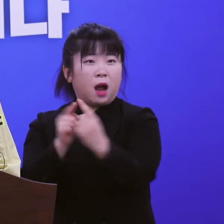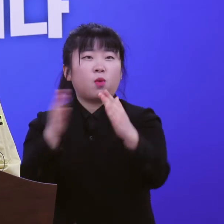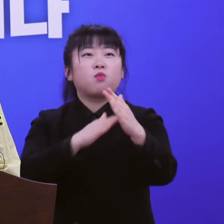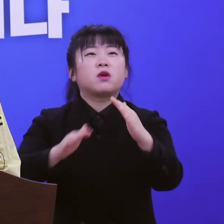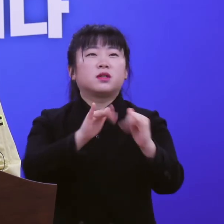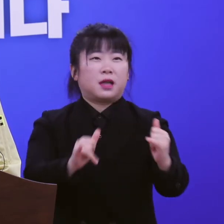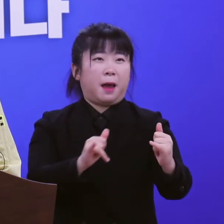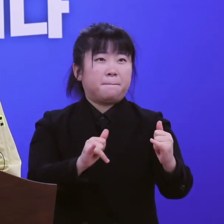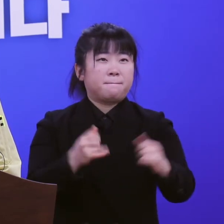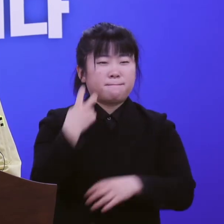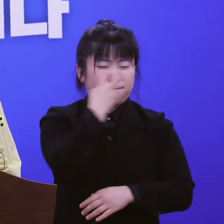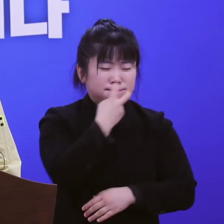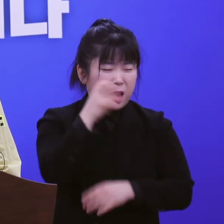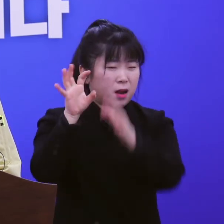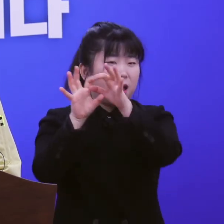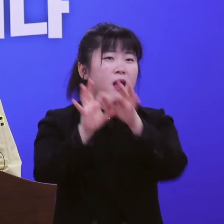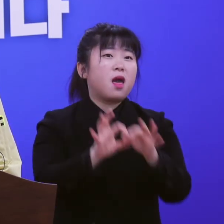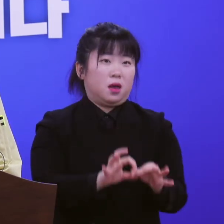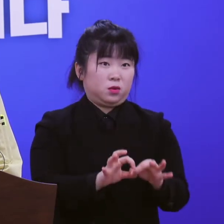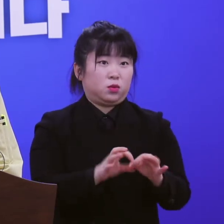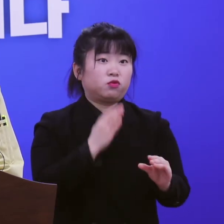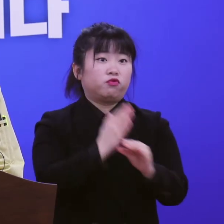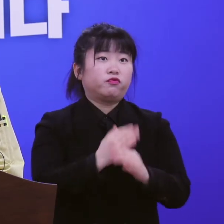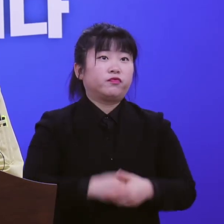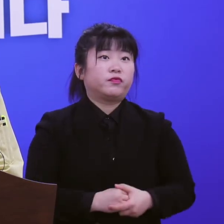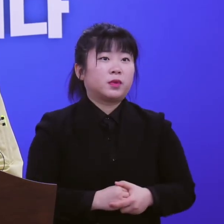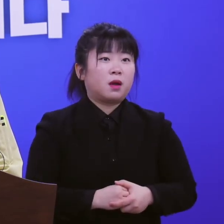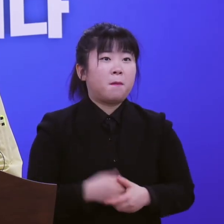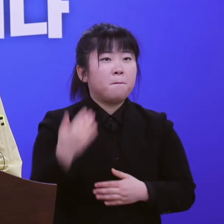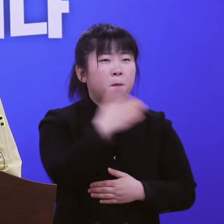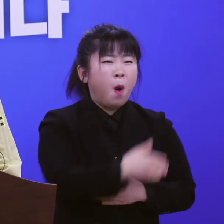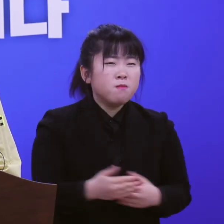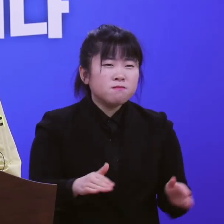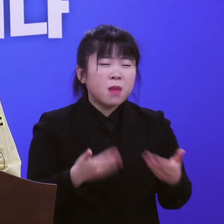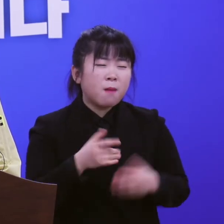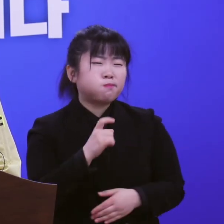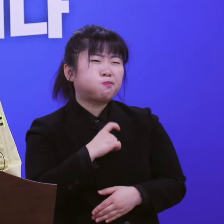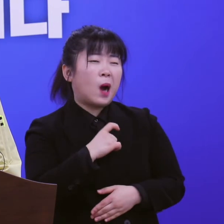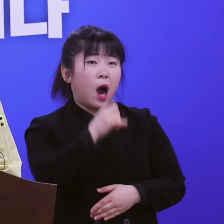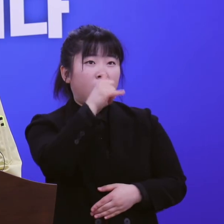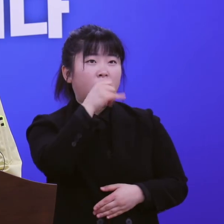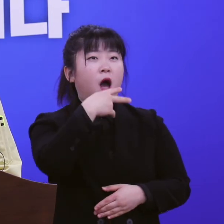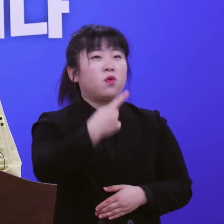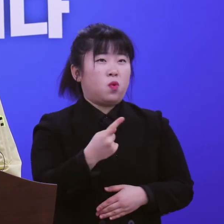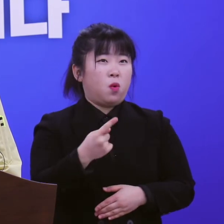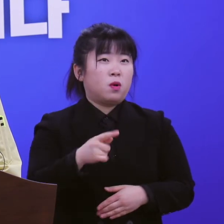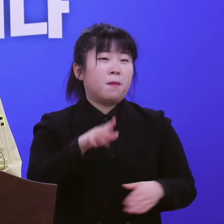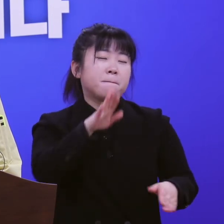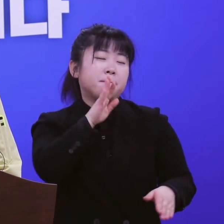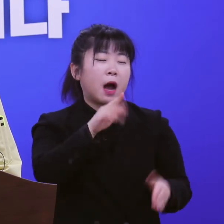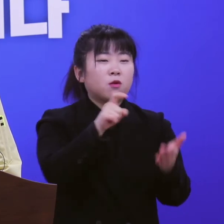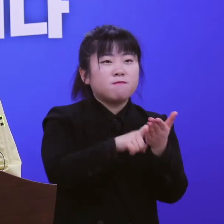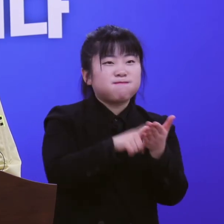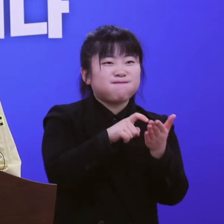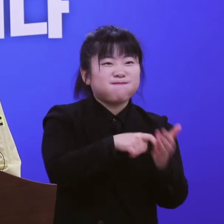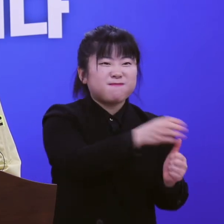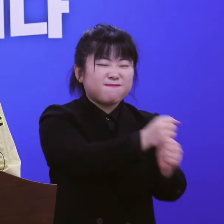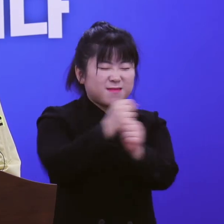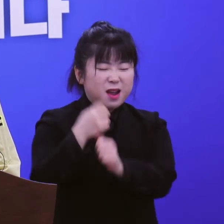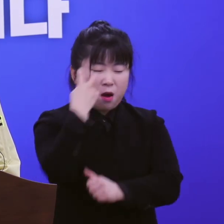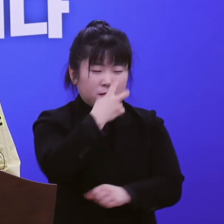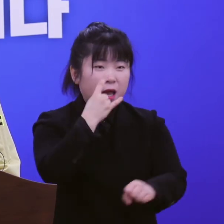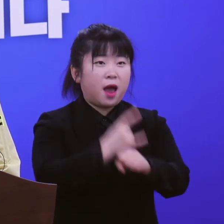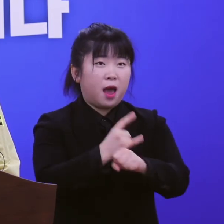실시하고 있습니다. 경미한 증상이라도 있으면 즉각 검사를 실시하고 검사 결과